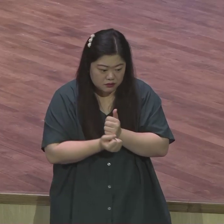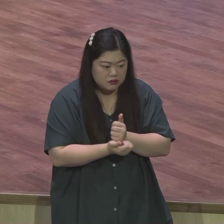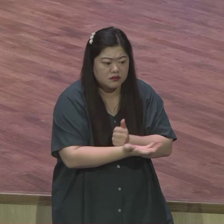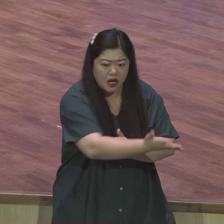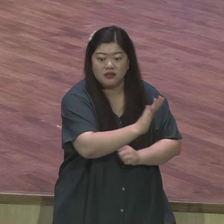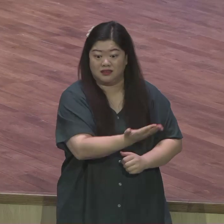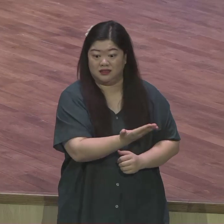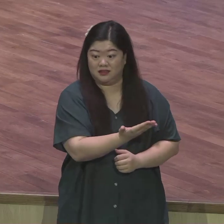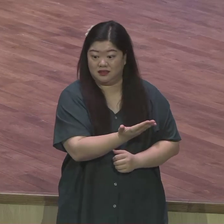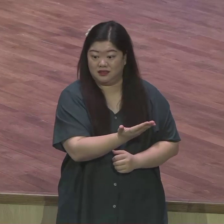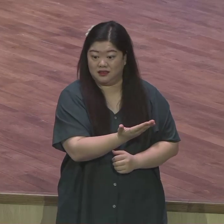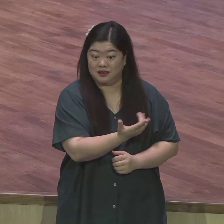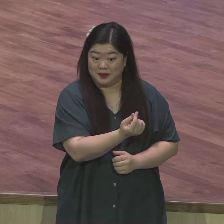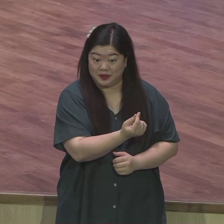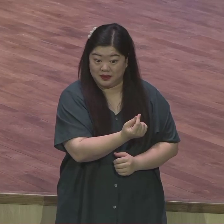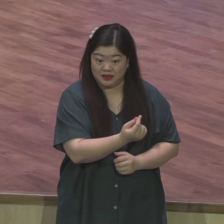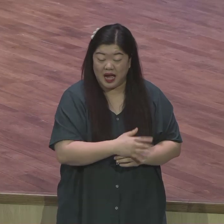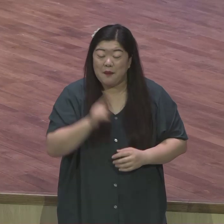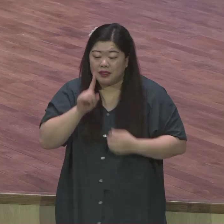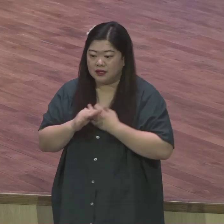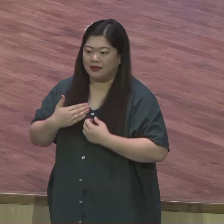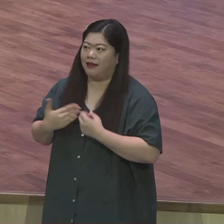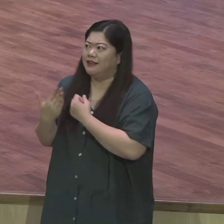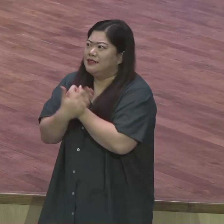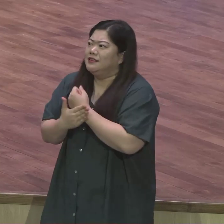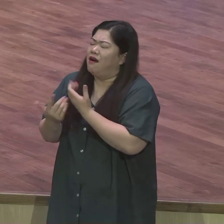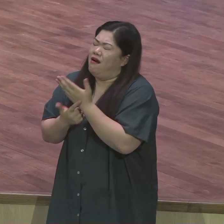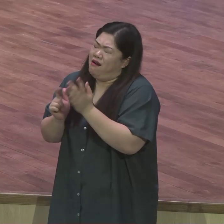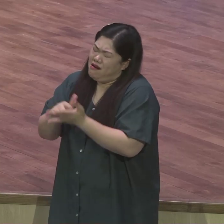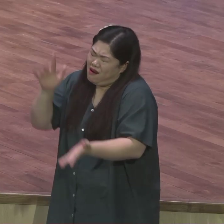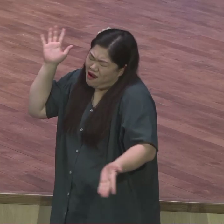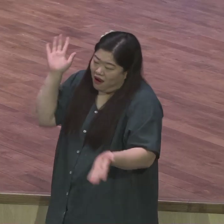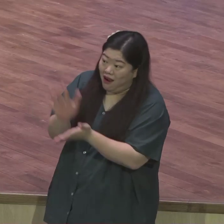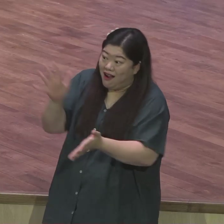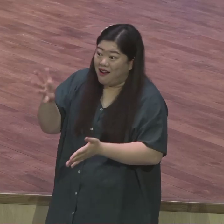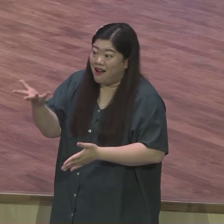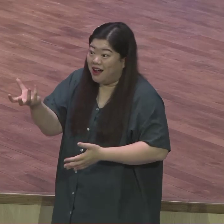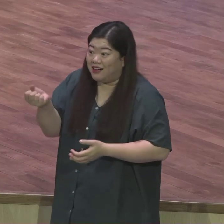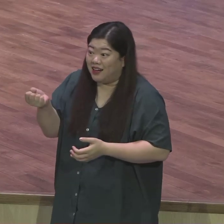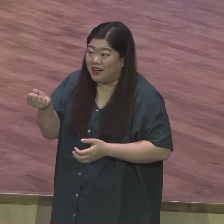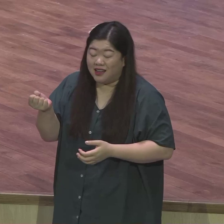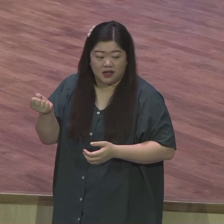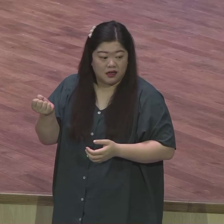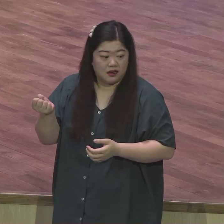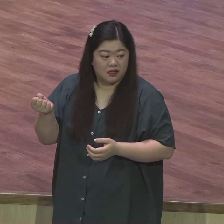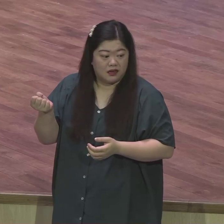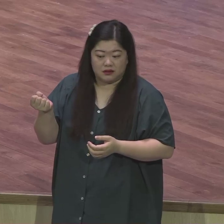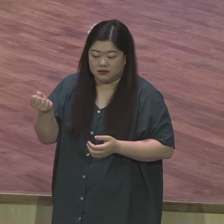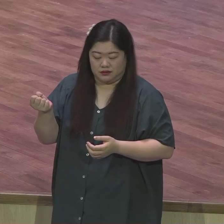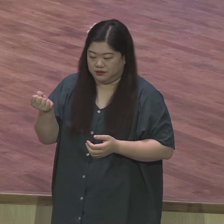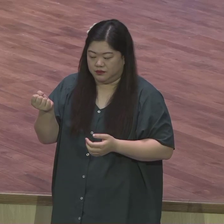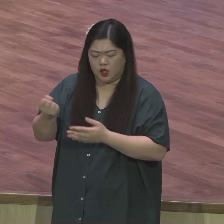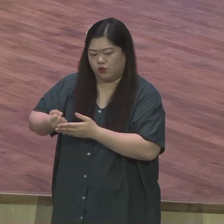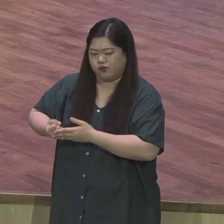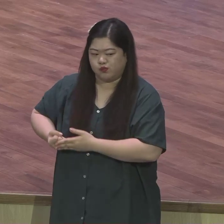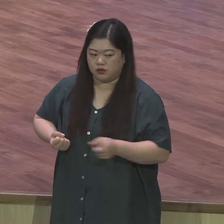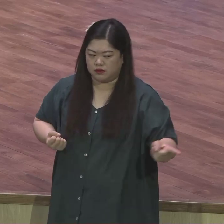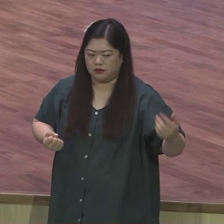우리가 방치해 둘 수 없다는 겁니다 그래서 우리 교회는 막 지역에 있는 어르신들 모셔 효잔치 하면서 어떻게